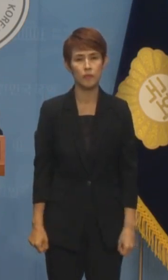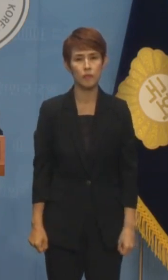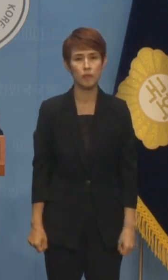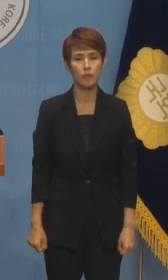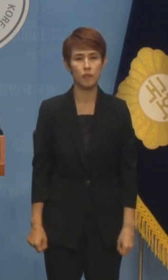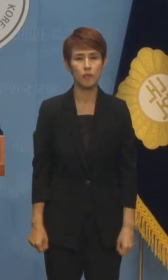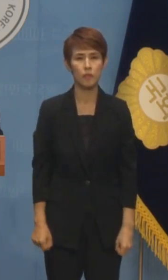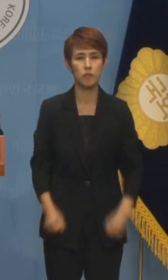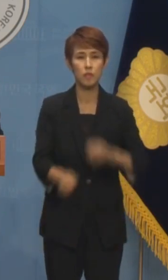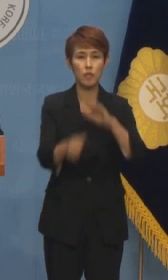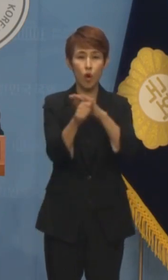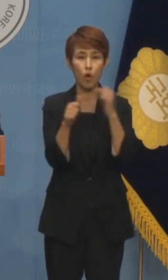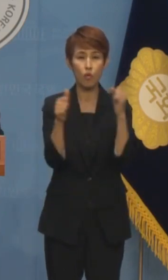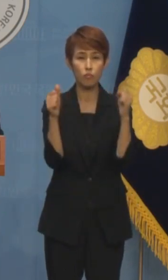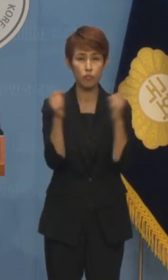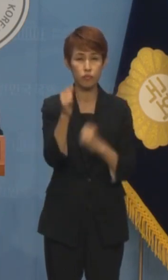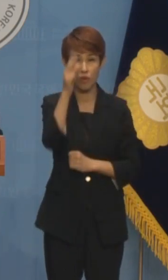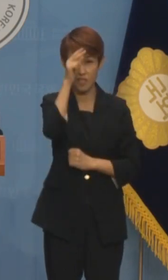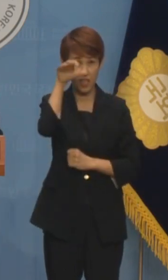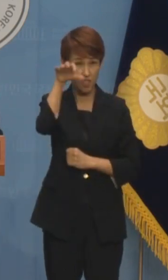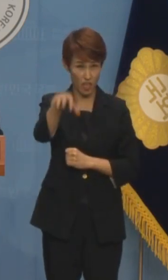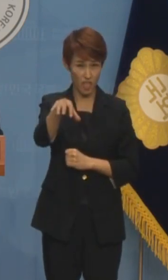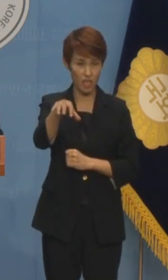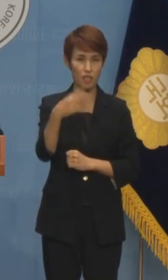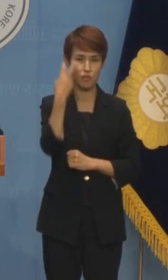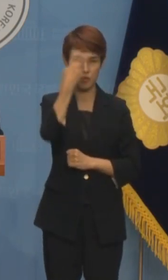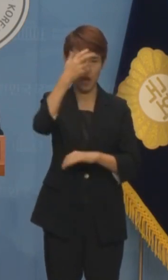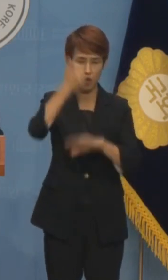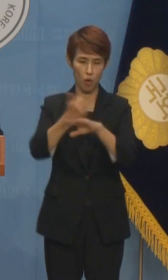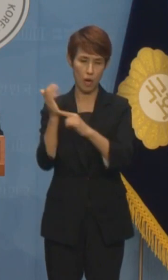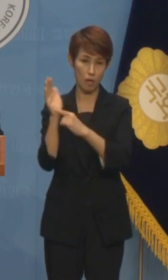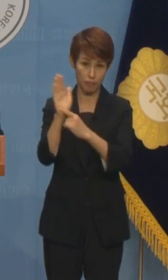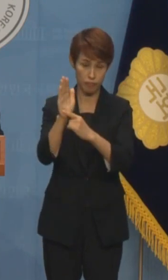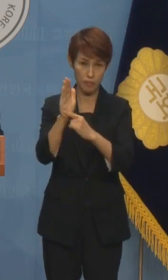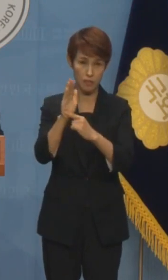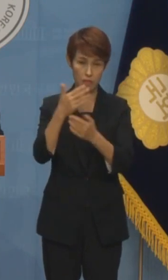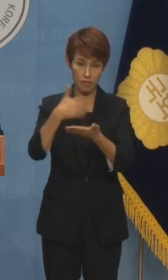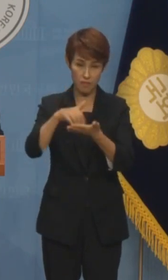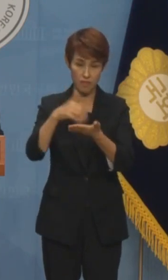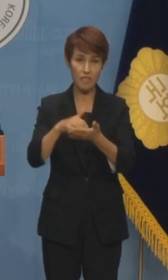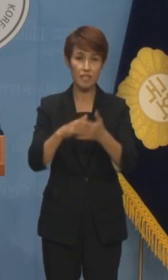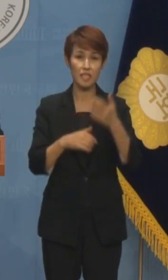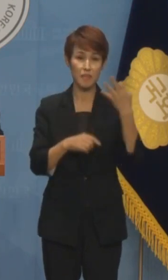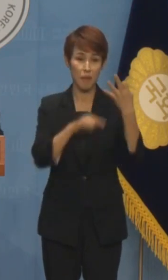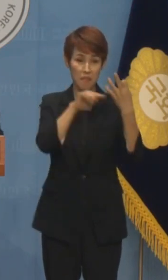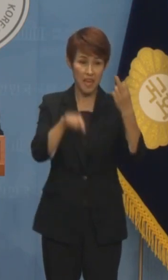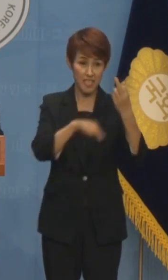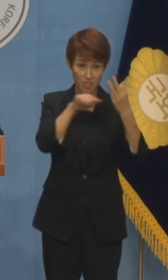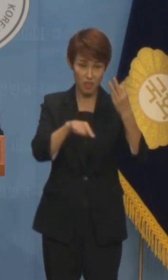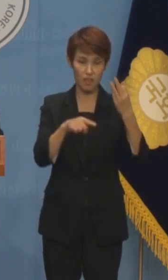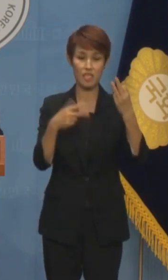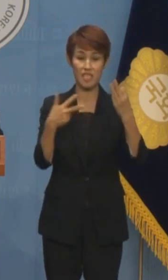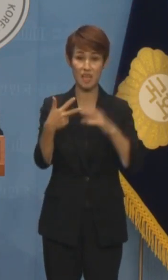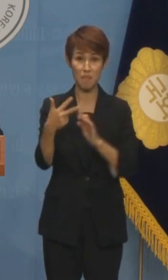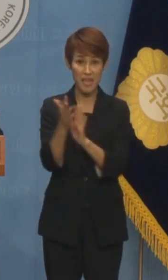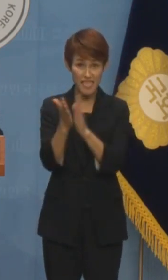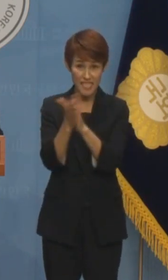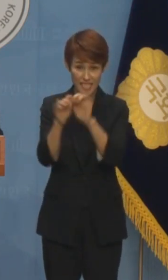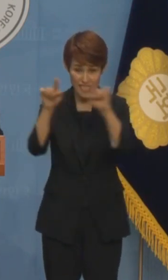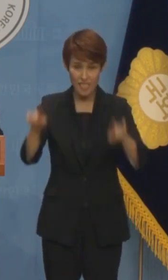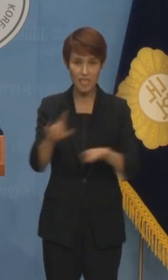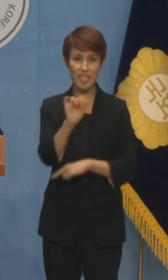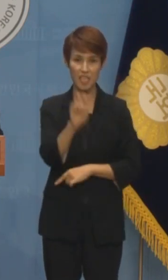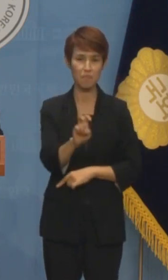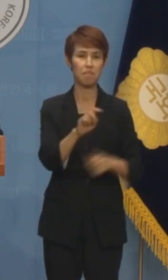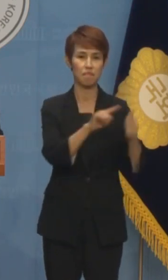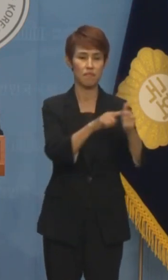경북경찰청이 전체 수사 결과 13페이지 중 무려 7페이지에 걸쳐 임성근 사단장의